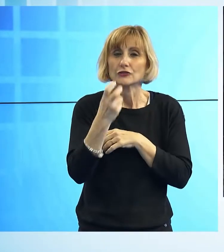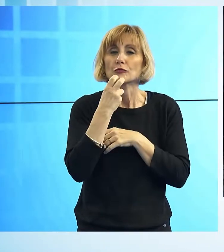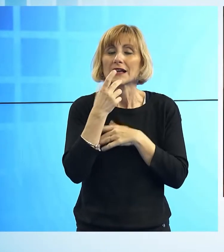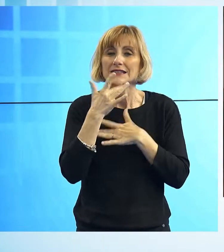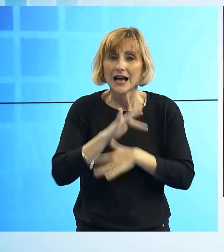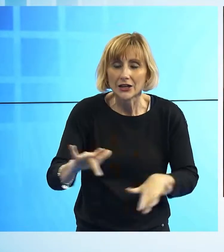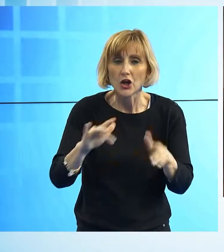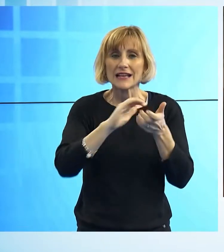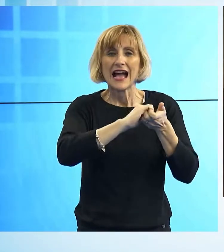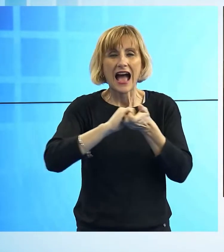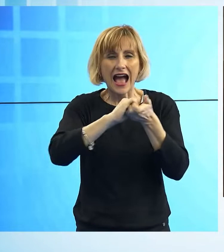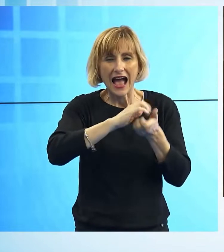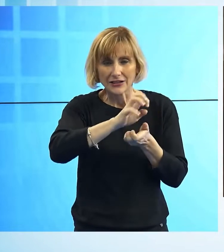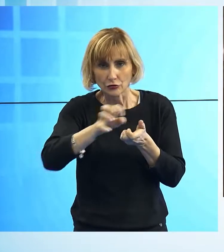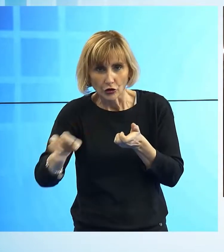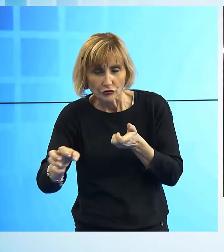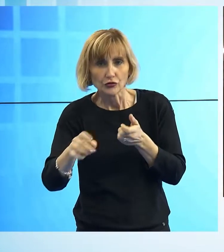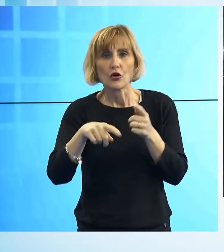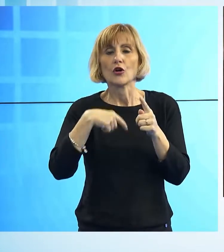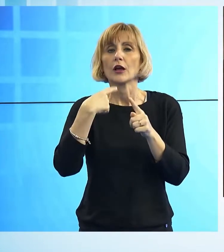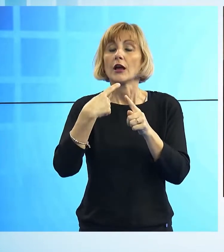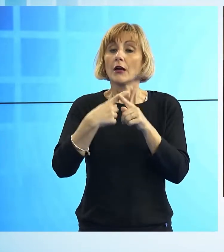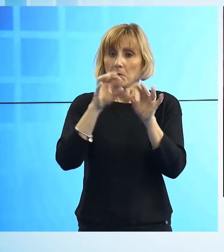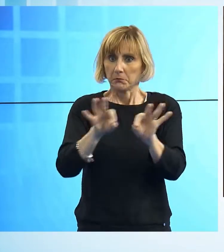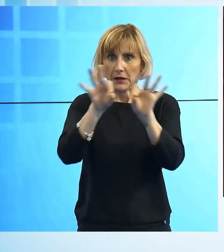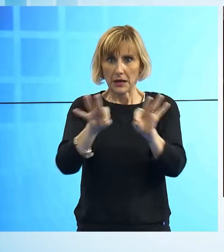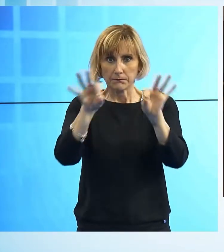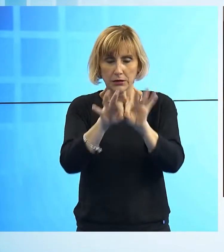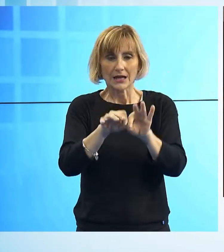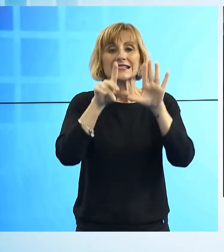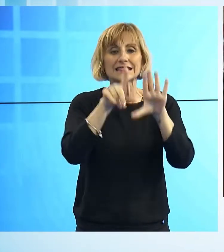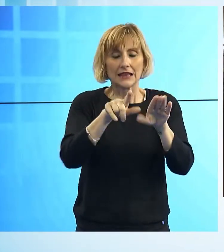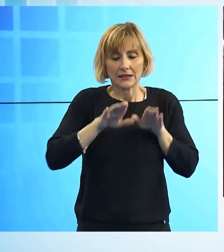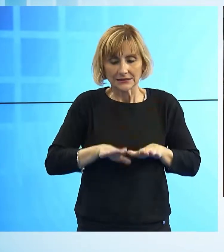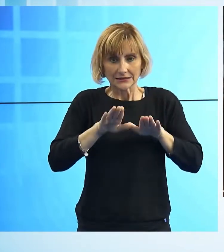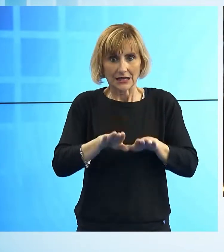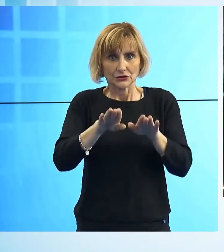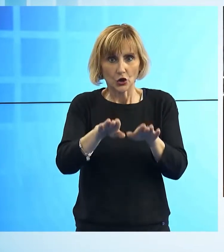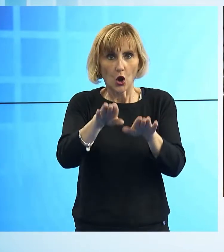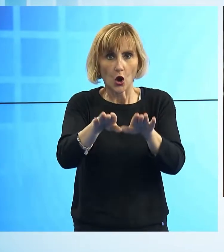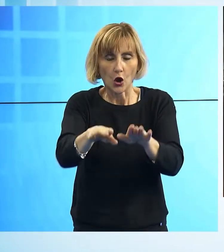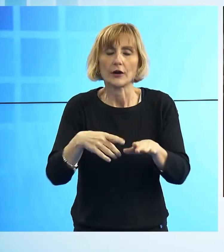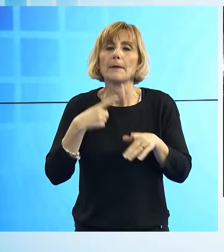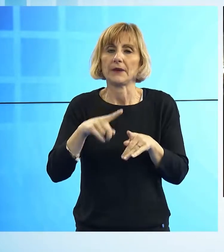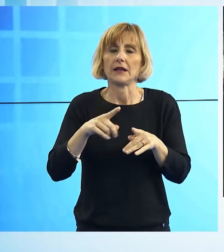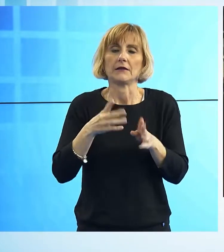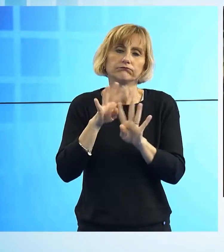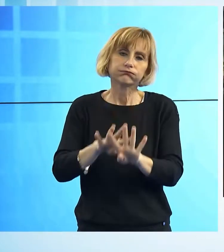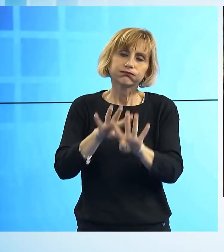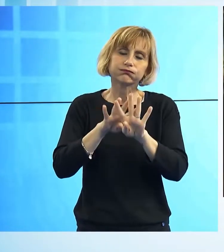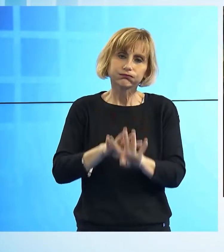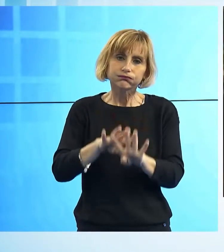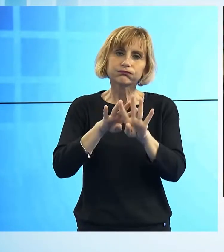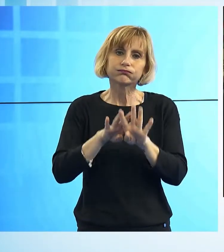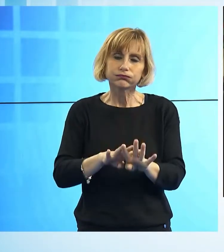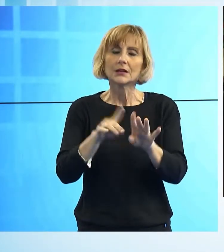come la Gesce e l'Azione Cattolica stanno preparando le sette stazioni della via mentre la parrocchia Migliarina Terminetto si